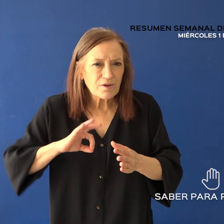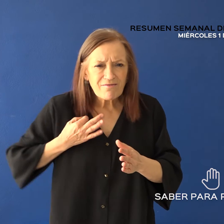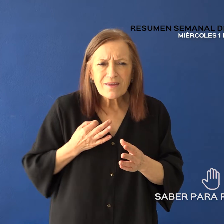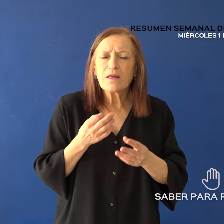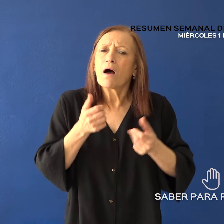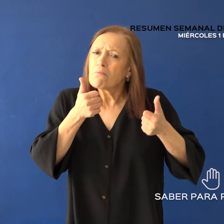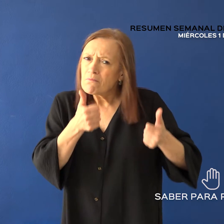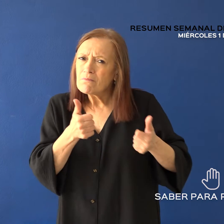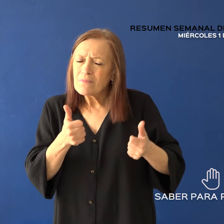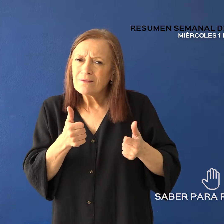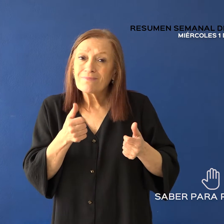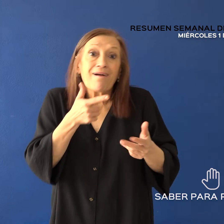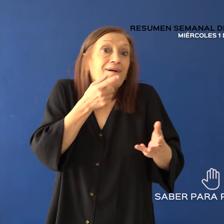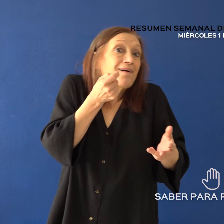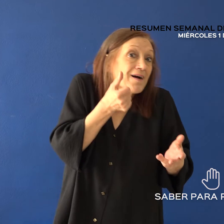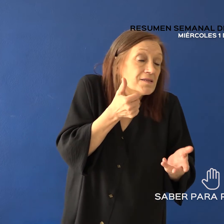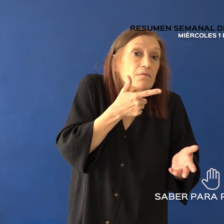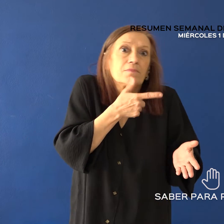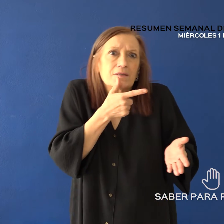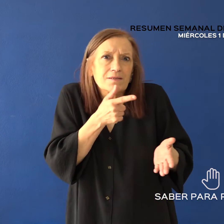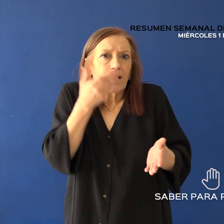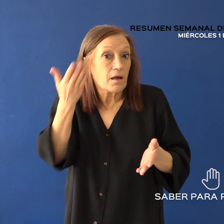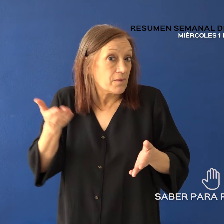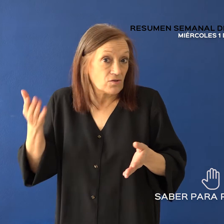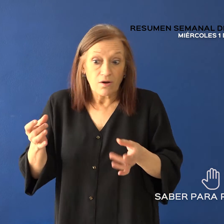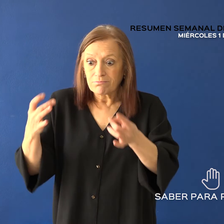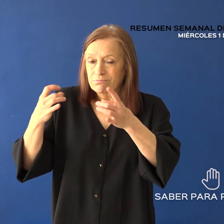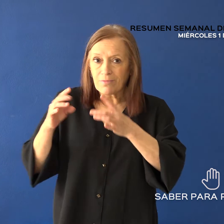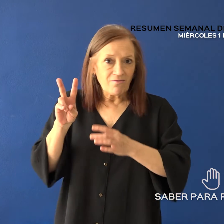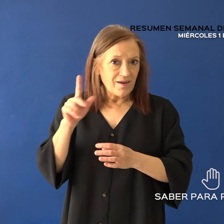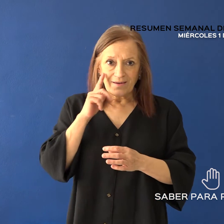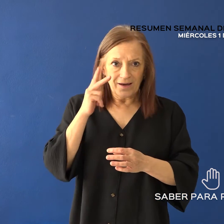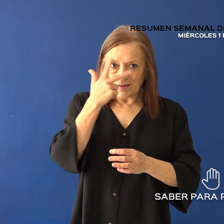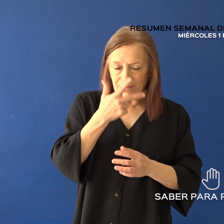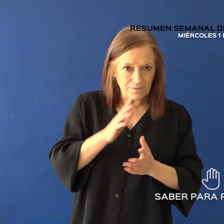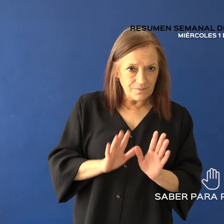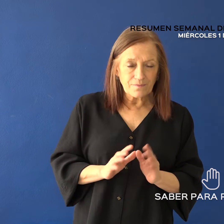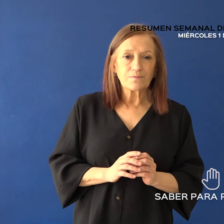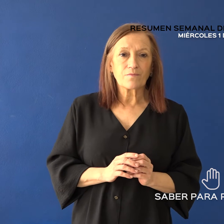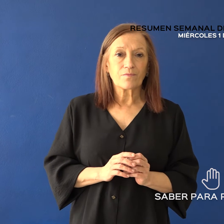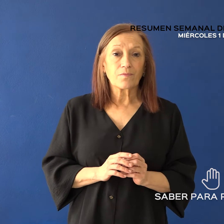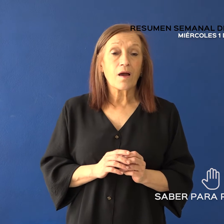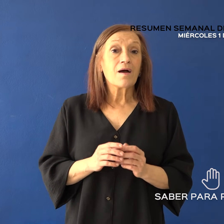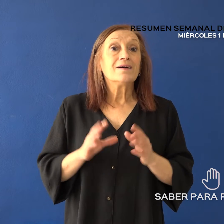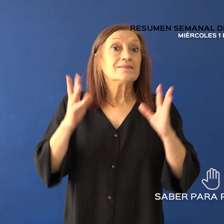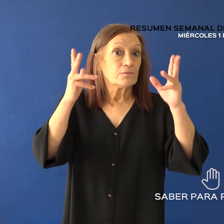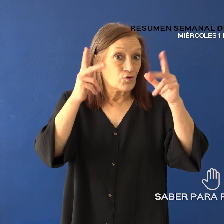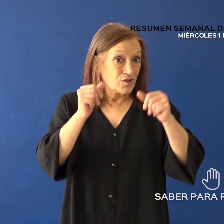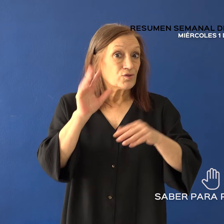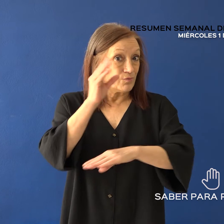una calidad de vida similar a la de las personas que no tienen el virus. Desde el Programa Provincial de